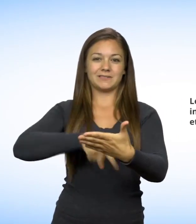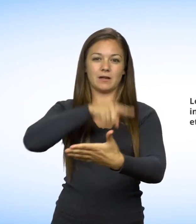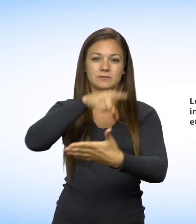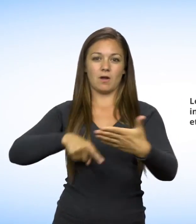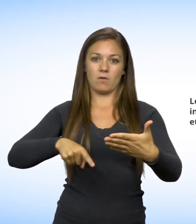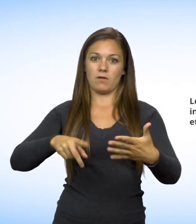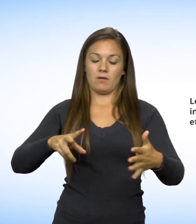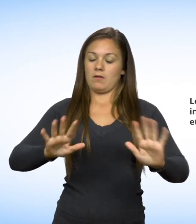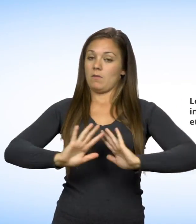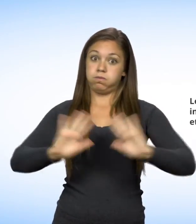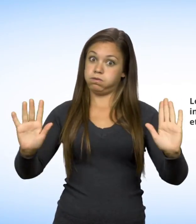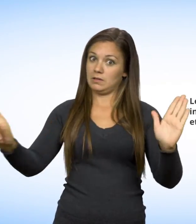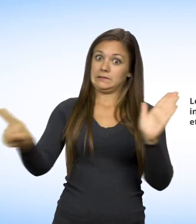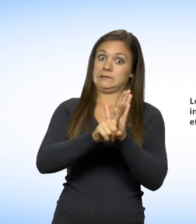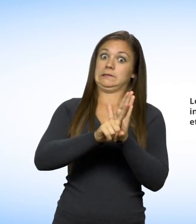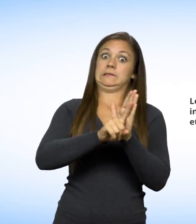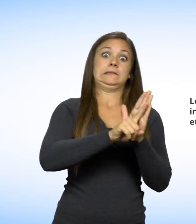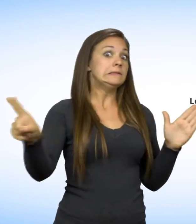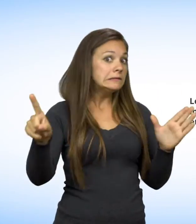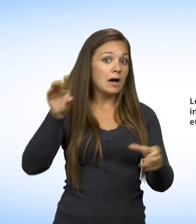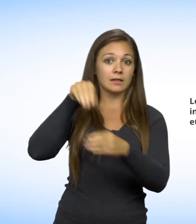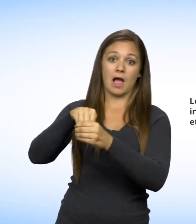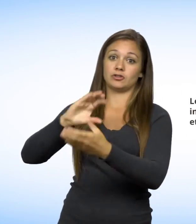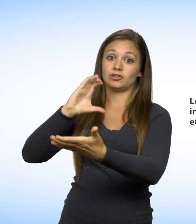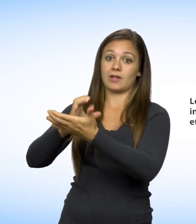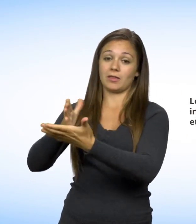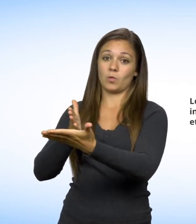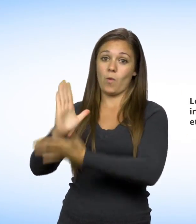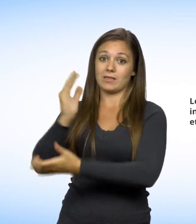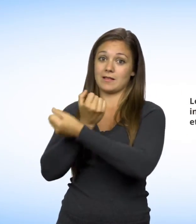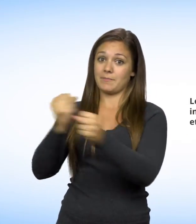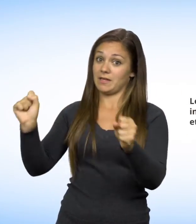une pratique interdite par la Charte des droits et libertés de la personne.